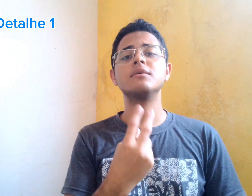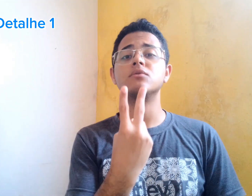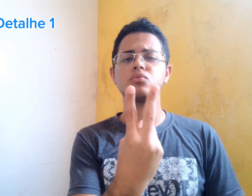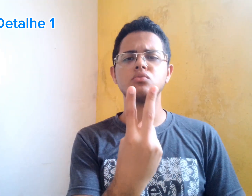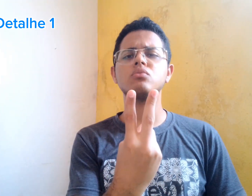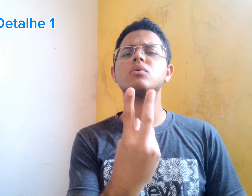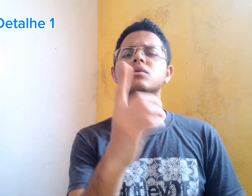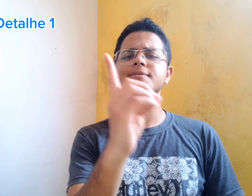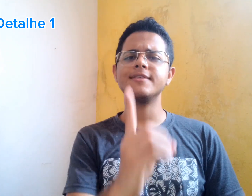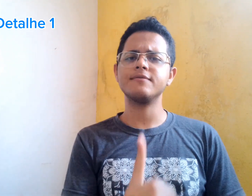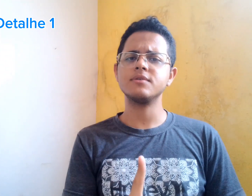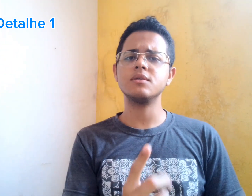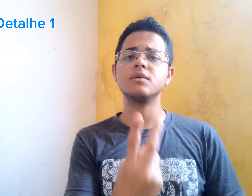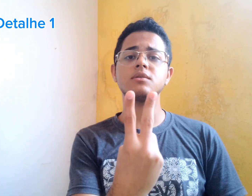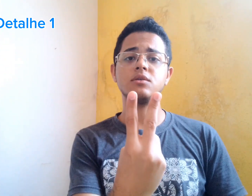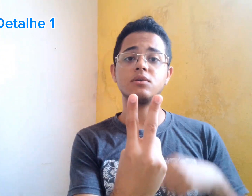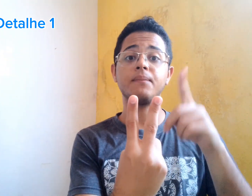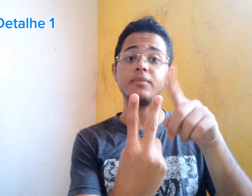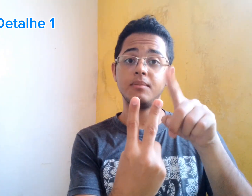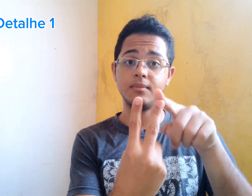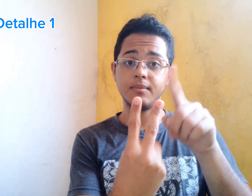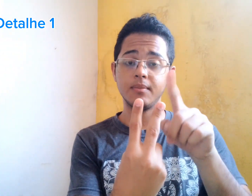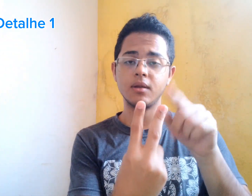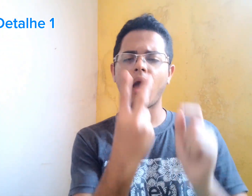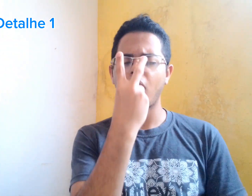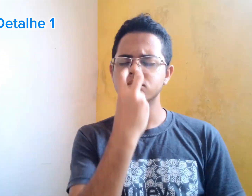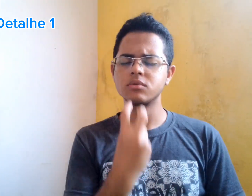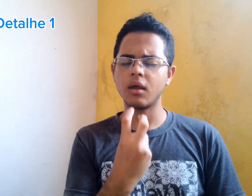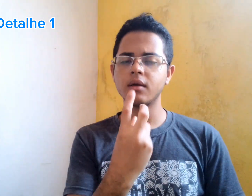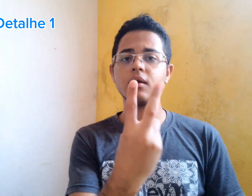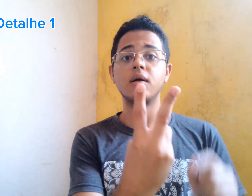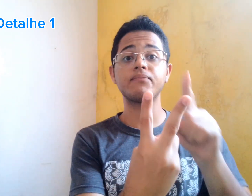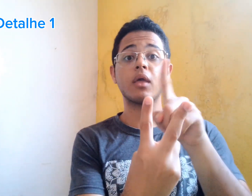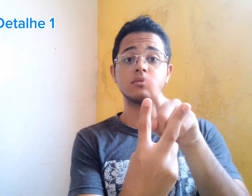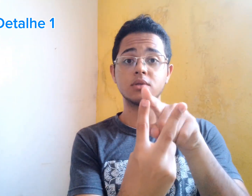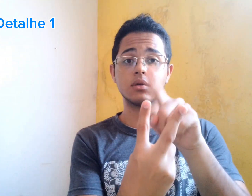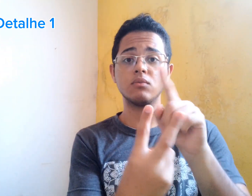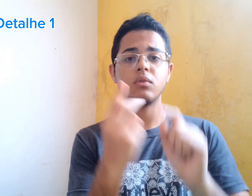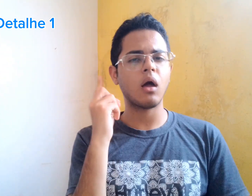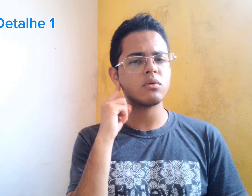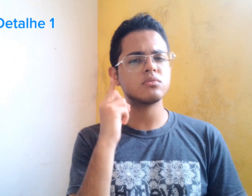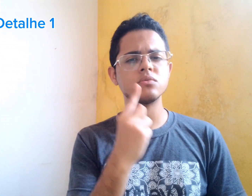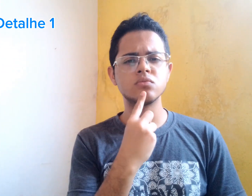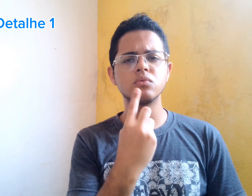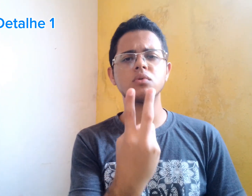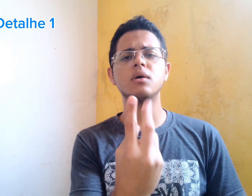Porque ela tem duas deficiências. A primeira é que ela é cega e a segunda é que ela é surda.